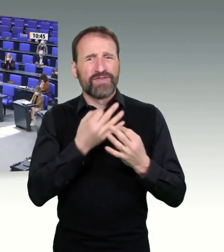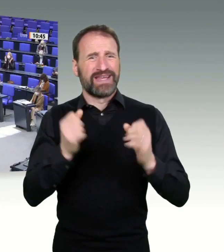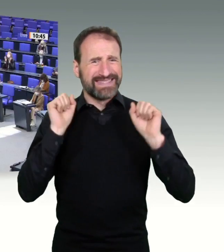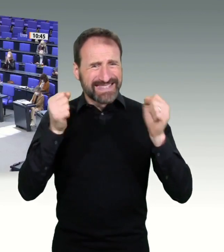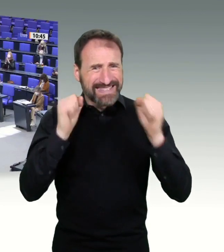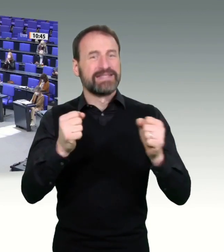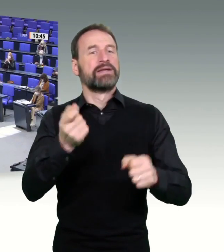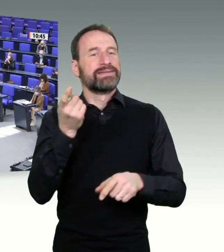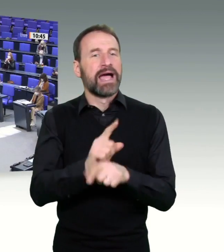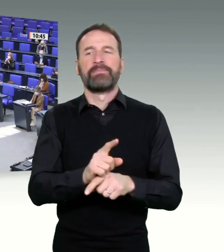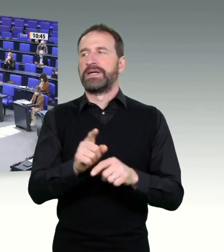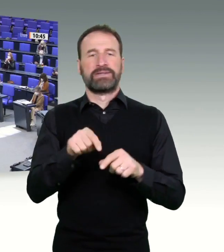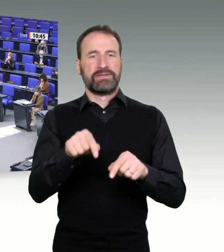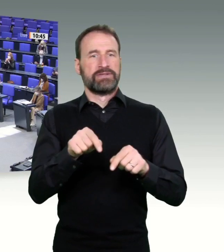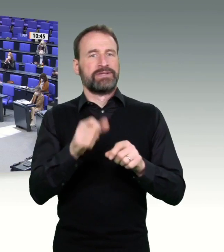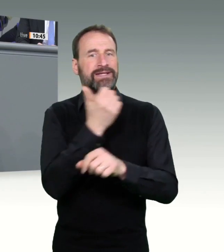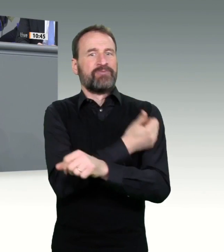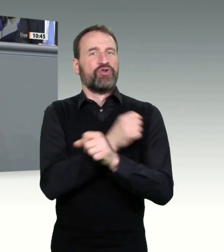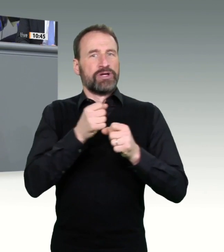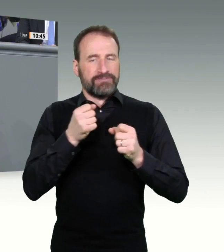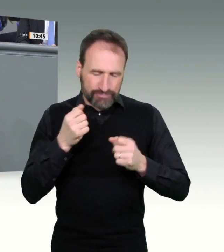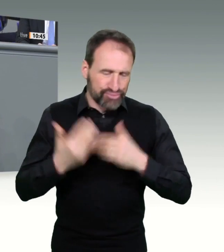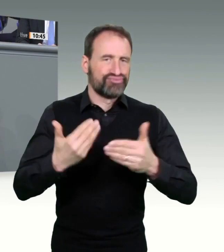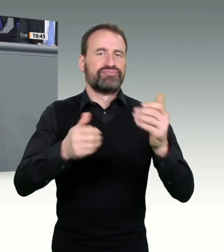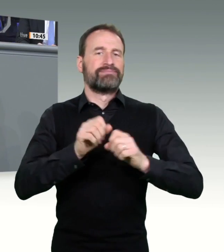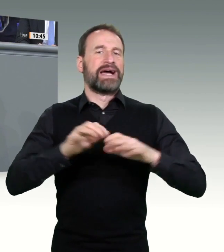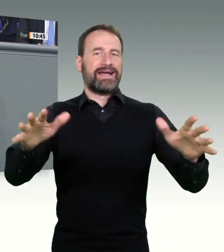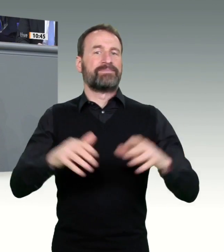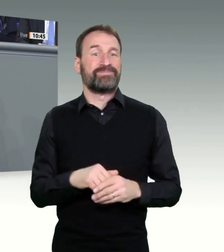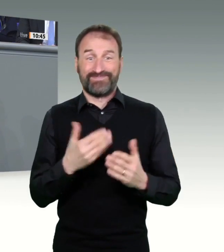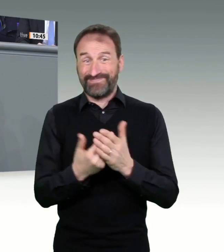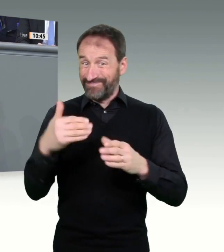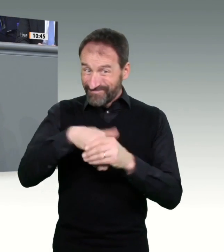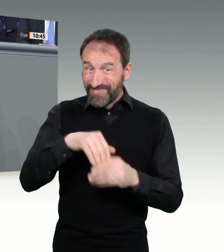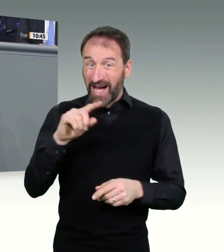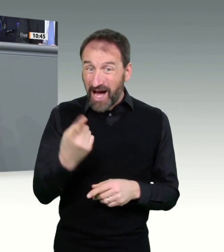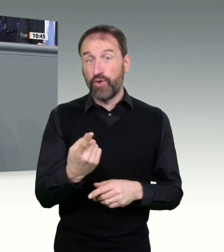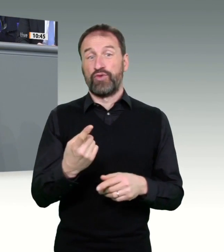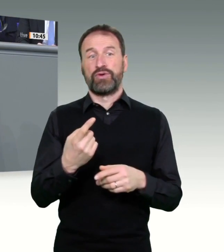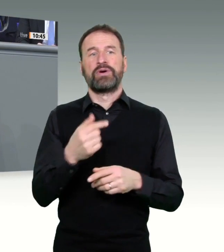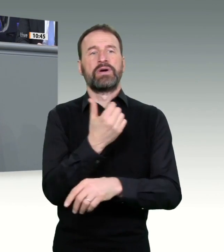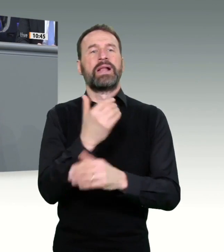Meine Damen und Herren, bis Mitte Februar wurden weltweit 138 Millionen Impfdosen verabreicht.